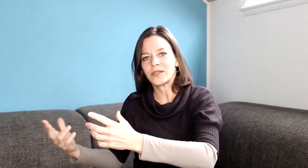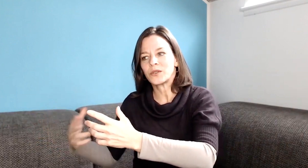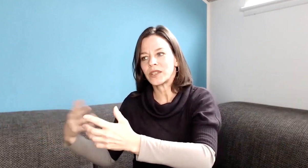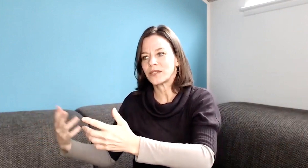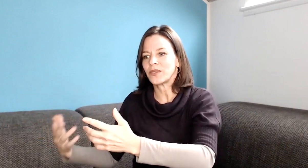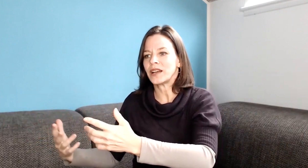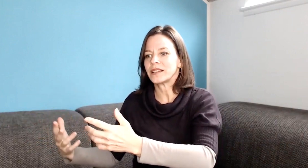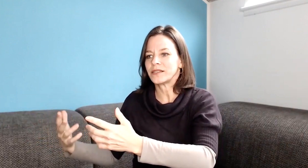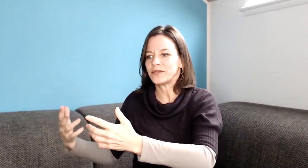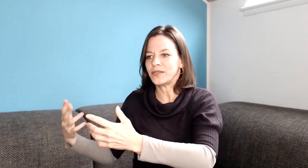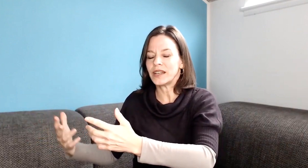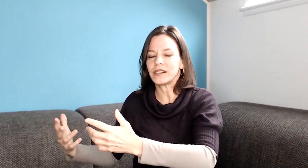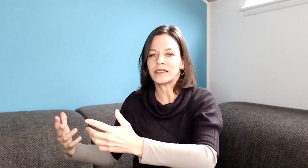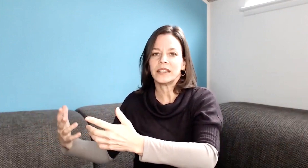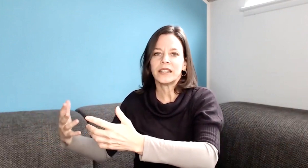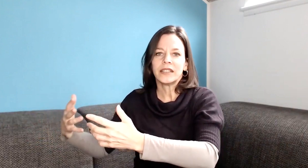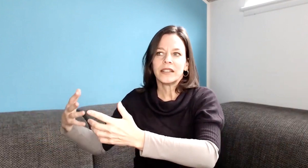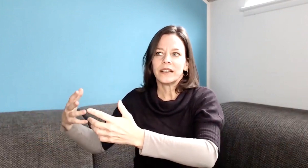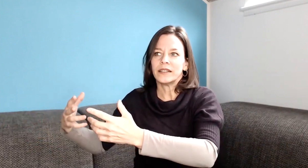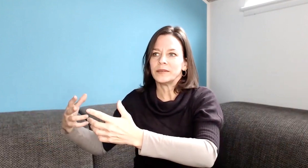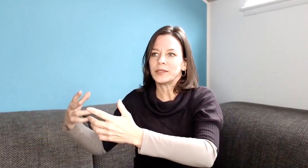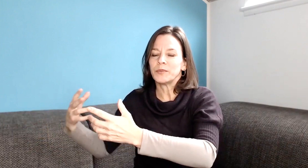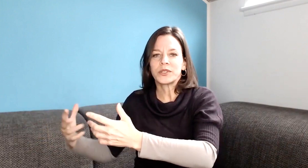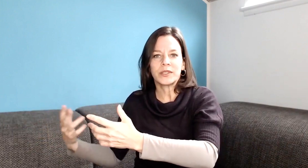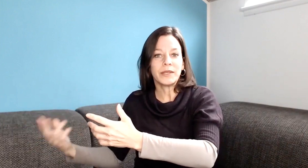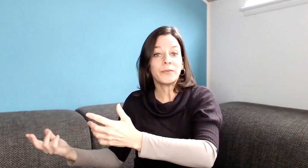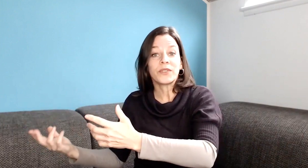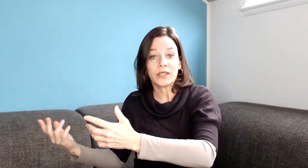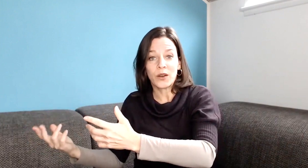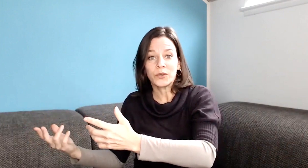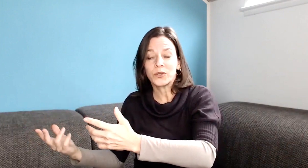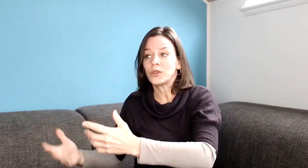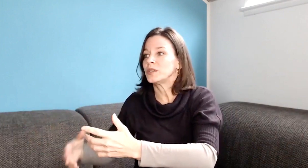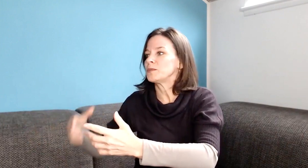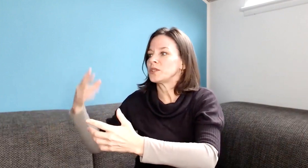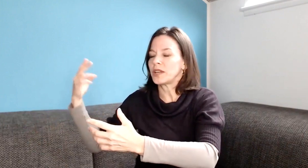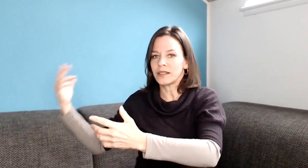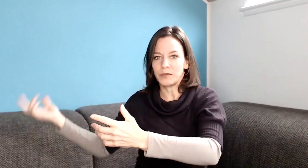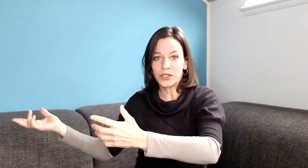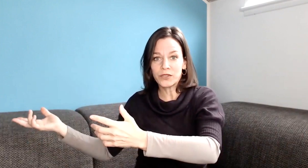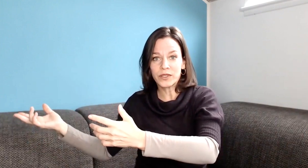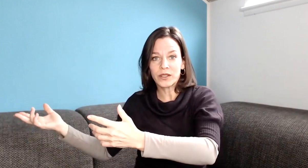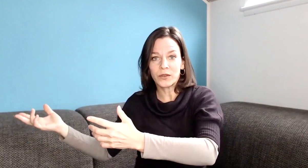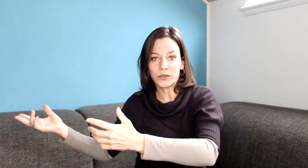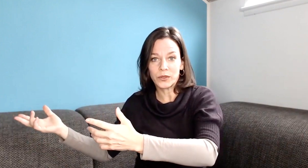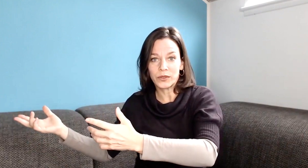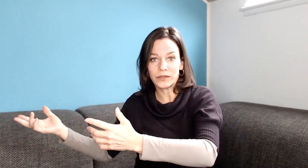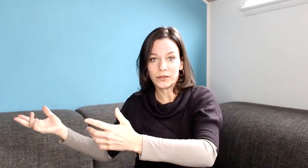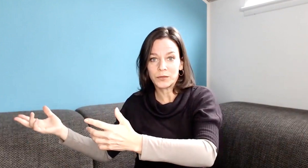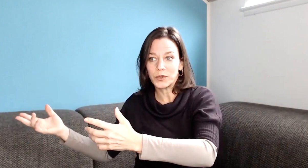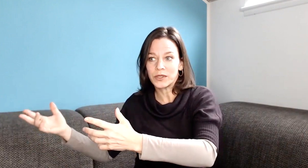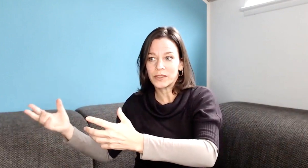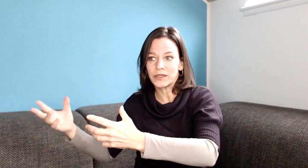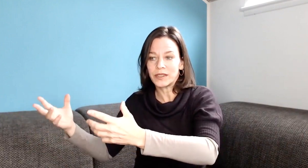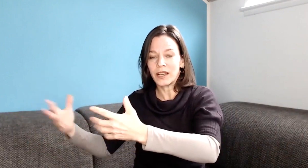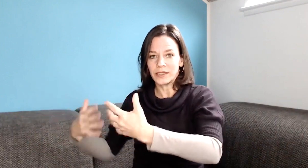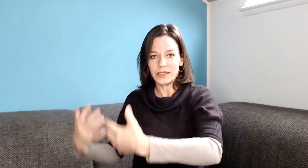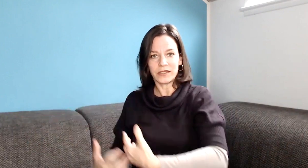wenn du eine 6 fragst, wäre, ich möchte dem Leben vertrauen können, ich möchte anderen Menschen vertrauen können. Ich möchte in